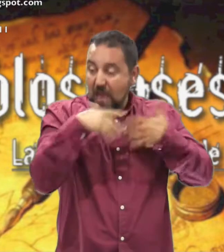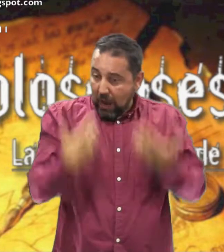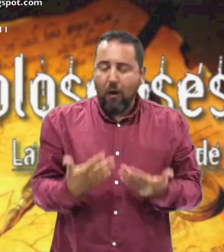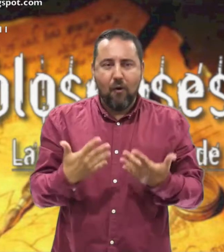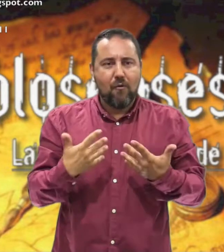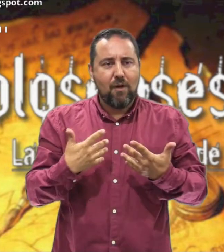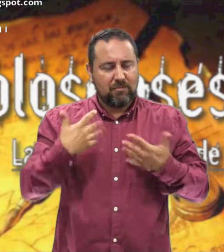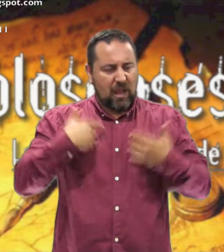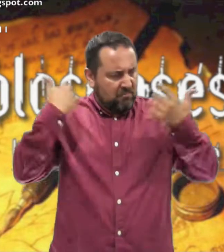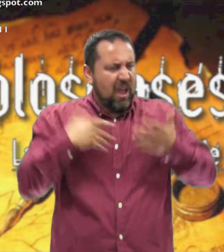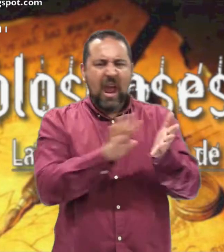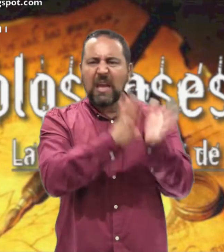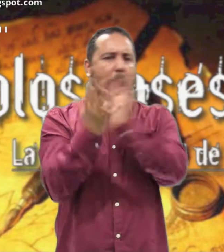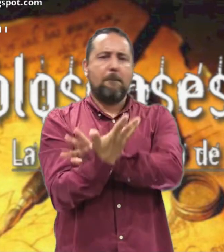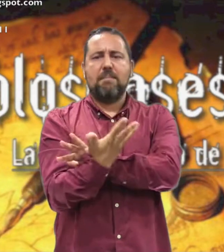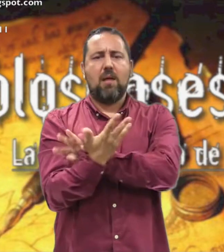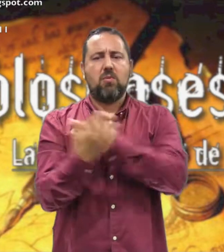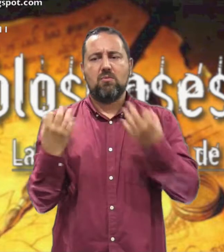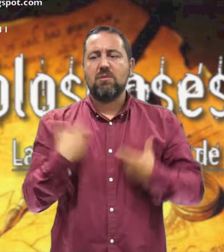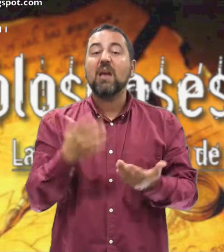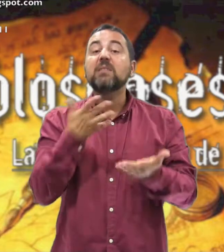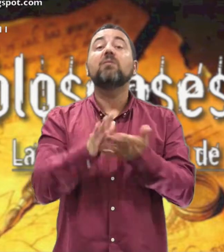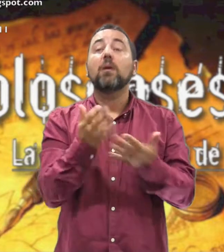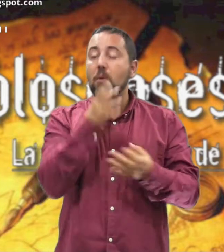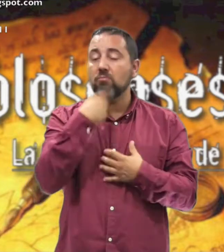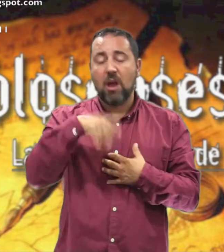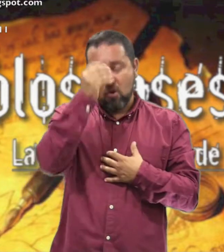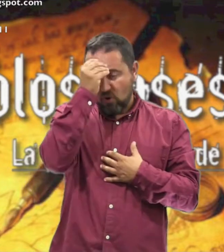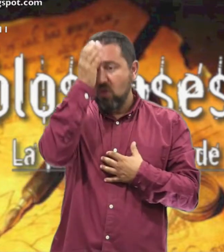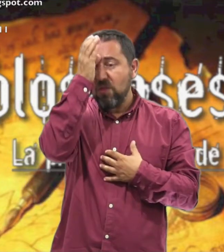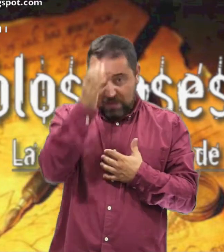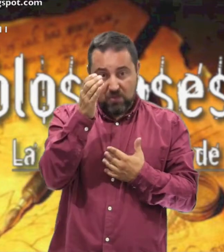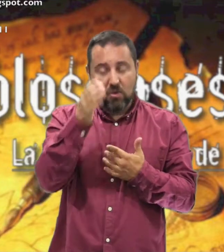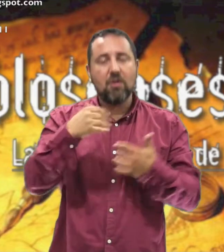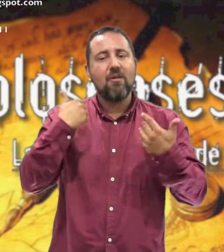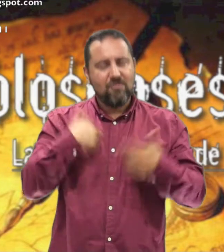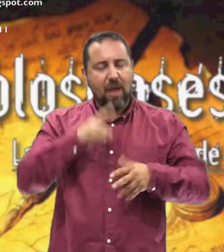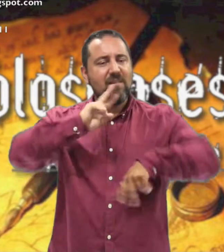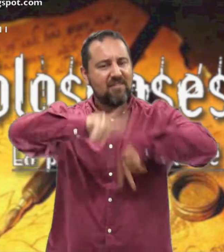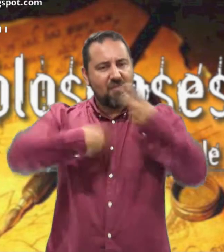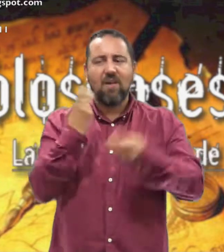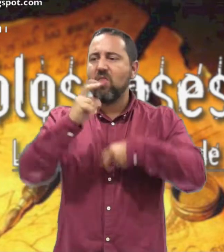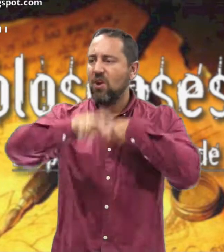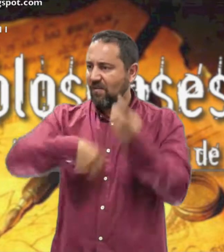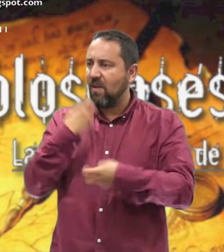Y os habéis revestido De la nueva condición Que mediante el conocimiento Se va